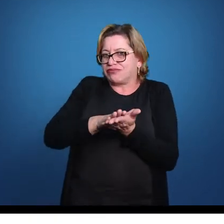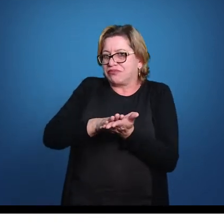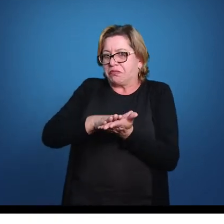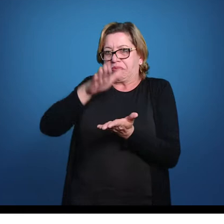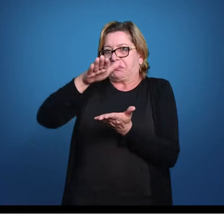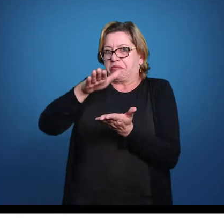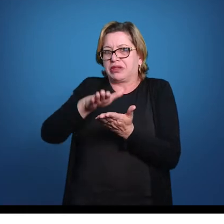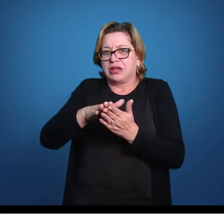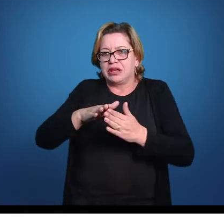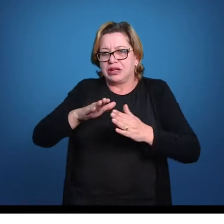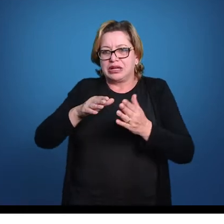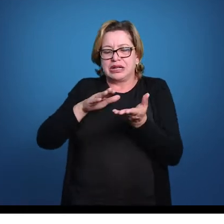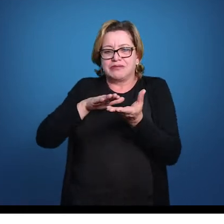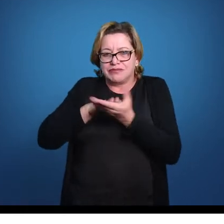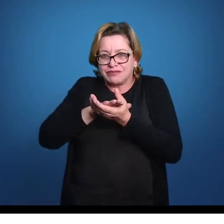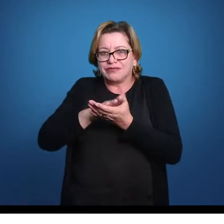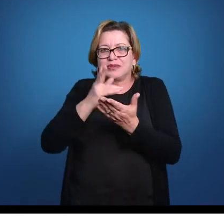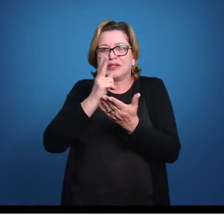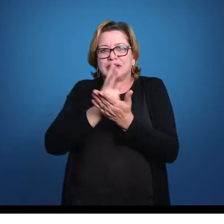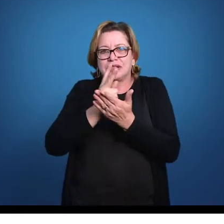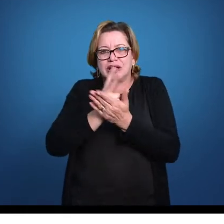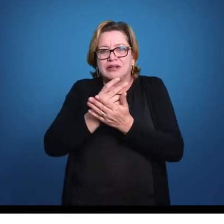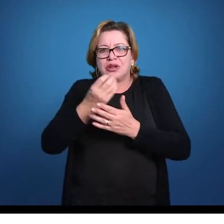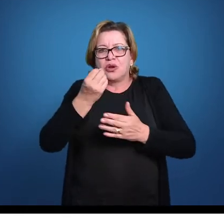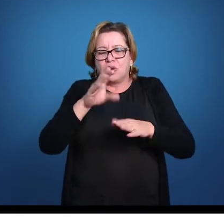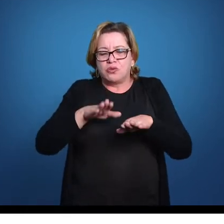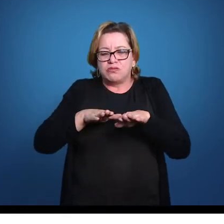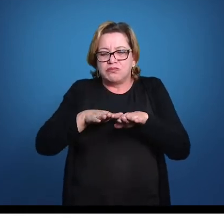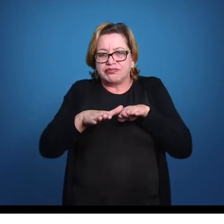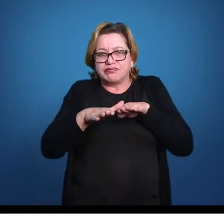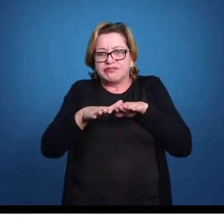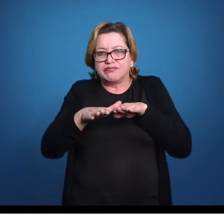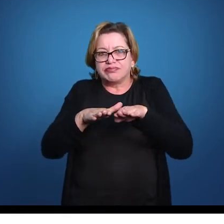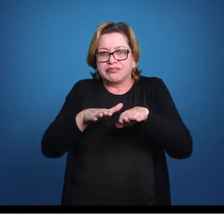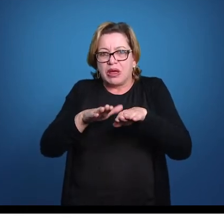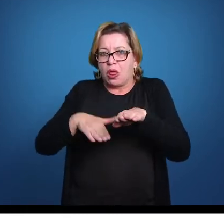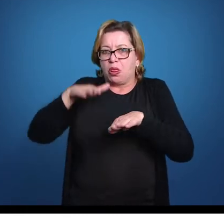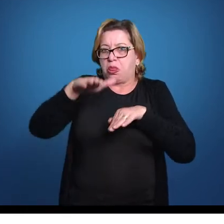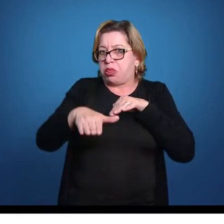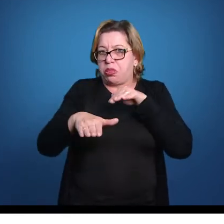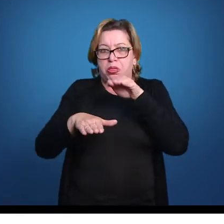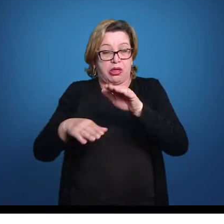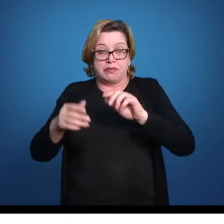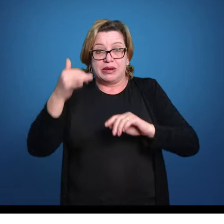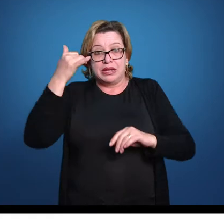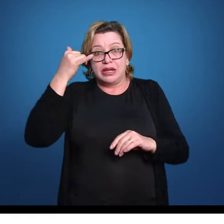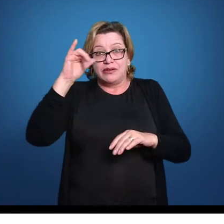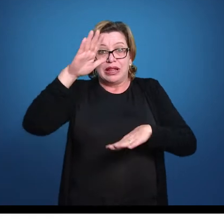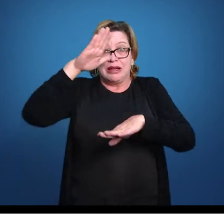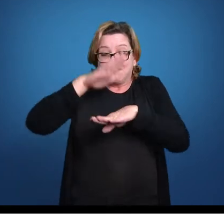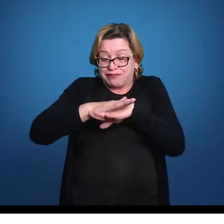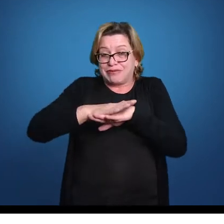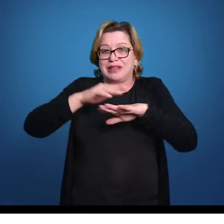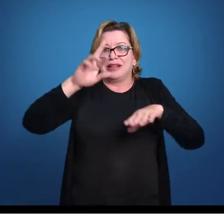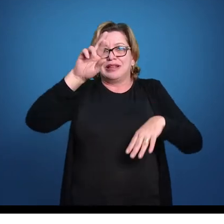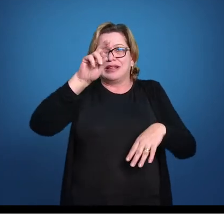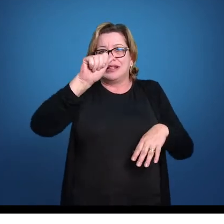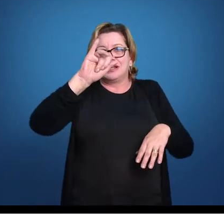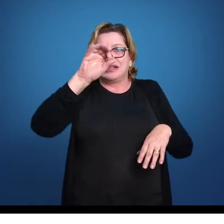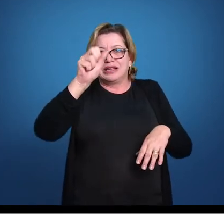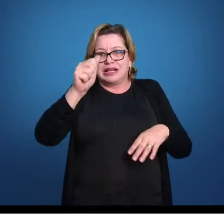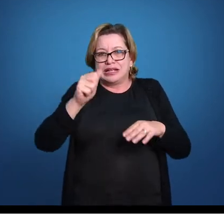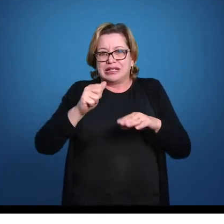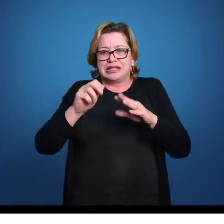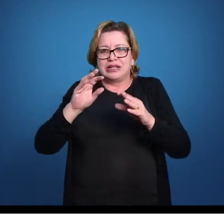pôr na água. Ou eles entram de calçado, ou eles entram com o pé arrastando pela areia. Pra evitar de pisar num bicho desse, né? Diz que é muito doloroso,